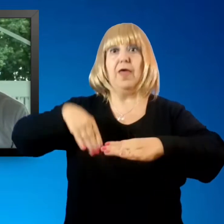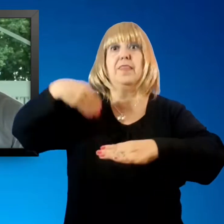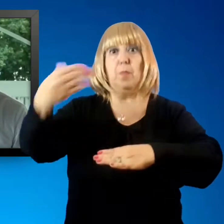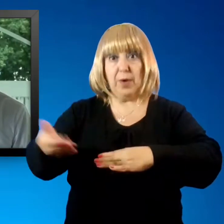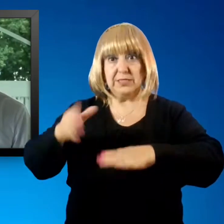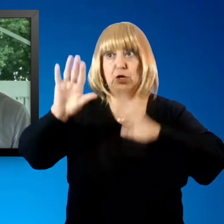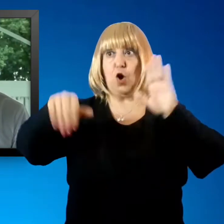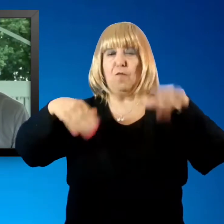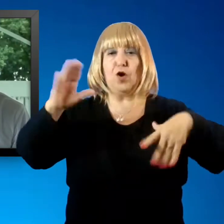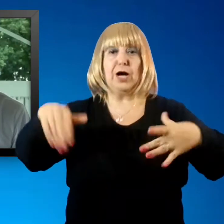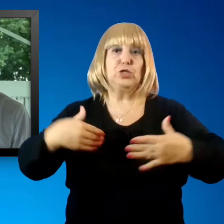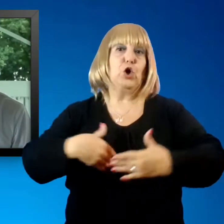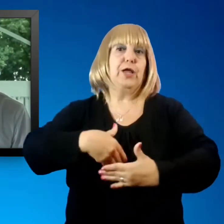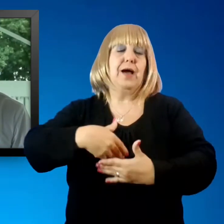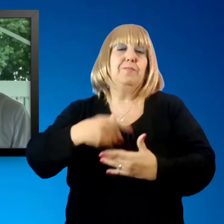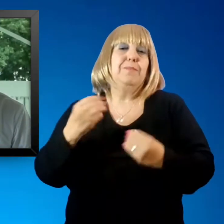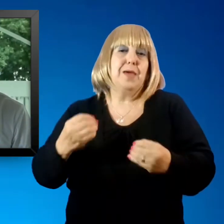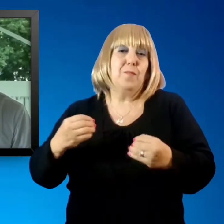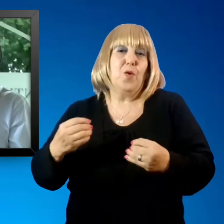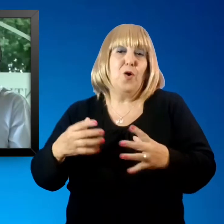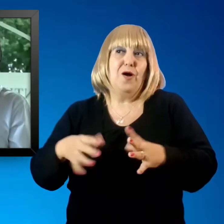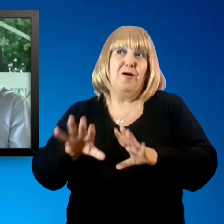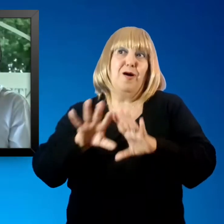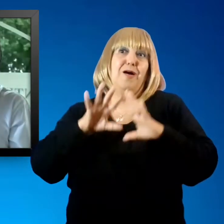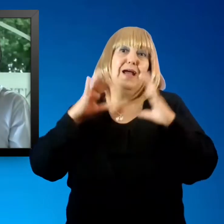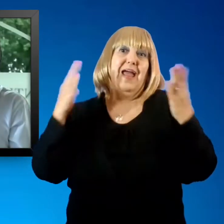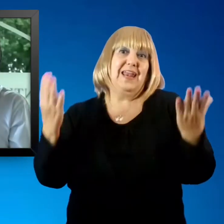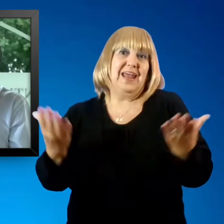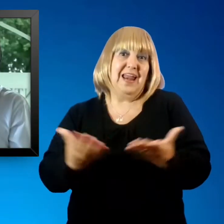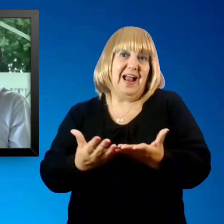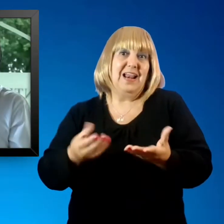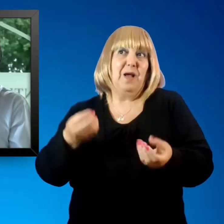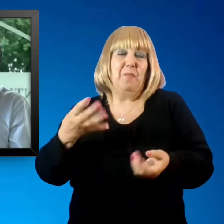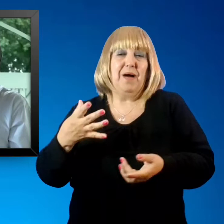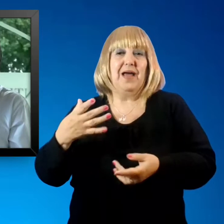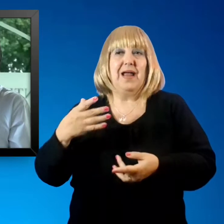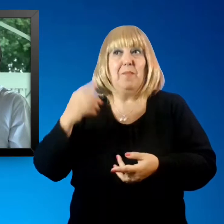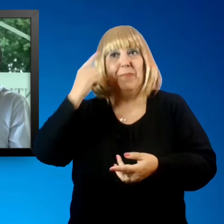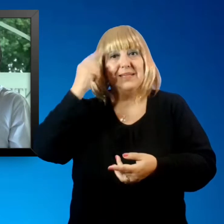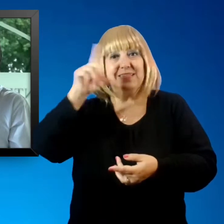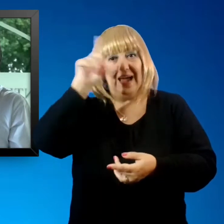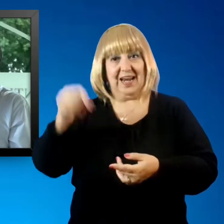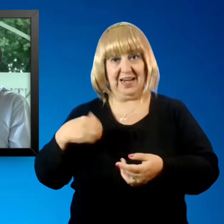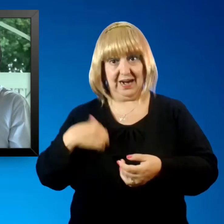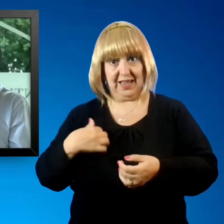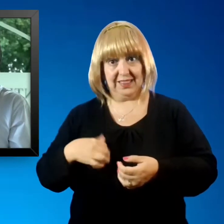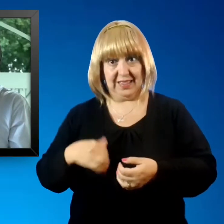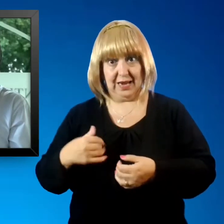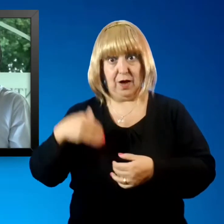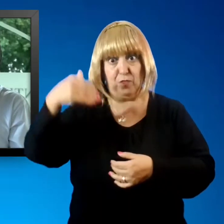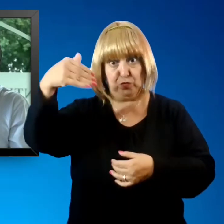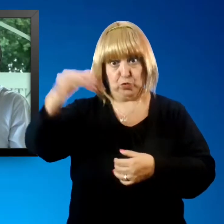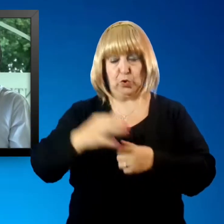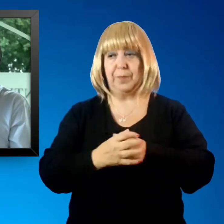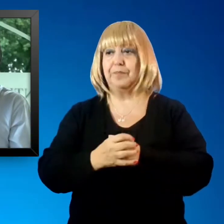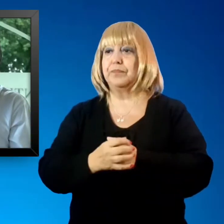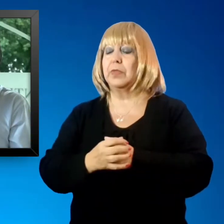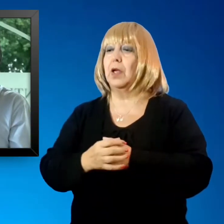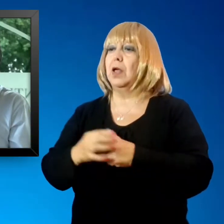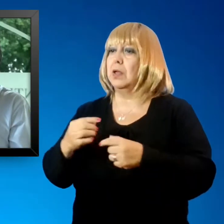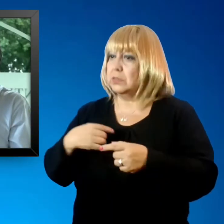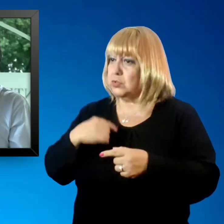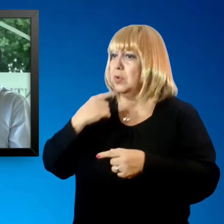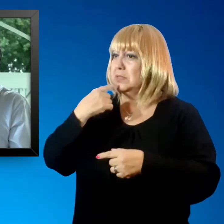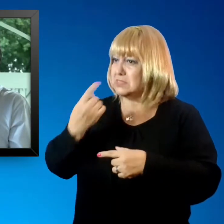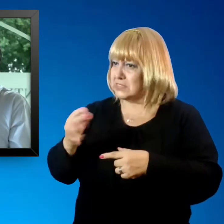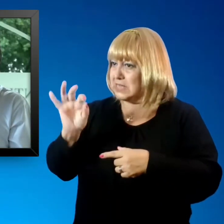convocatoria general para pensar un país. Para el sitio portada, para el cual trabajamos, en donde se ha incorporado ahora al mundo de las